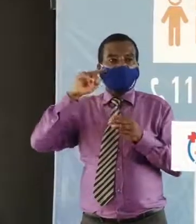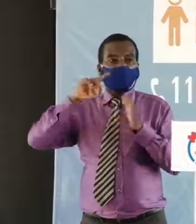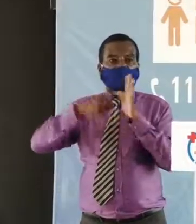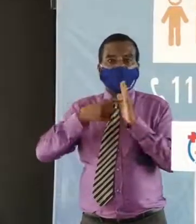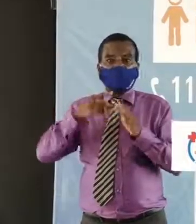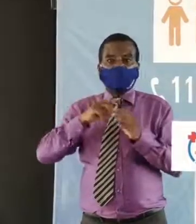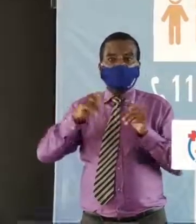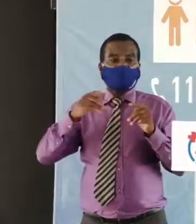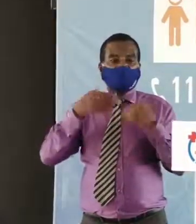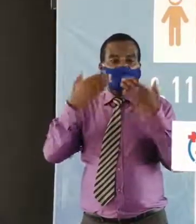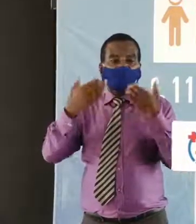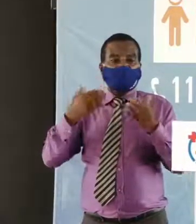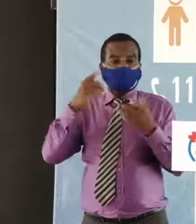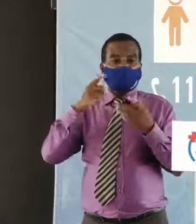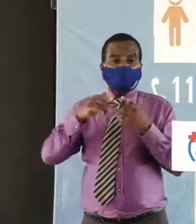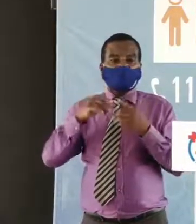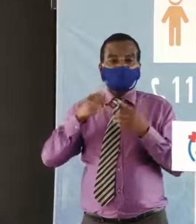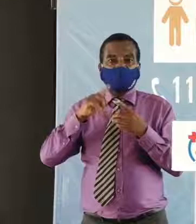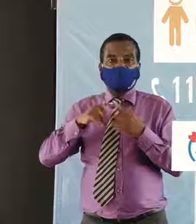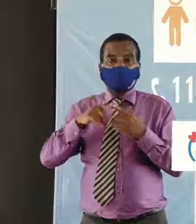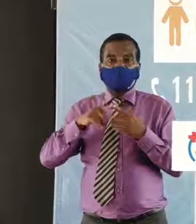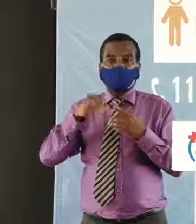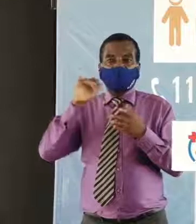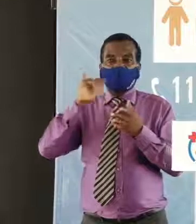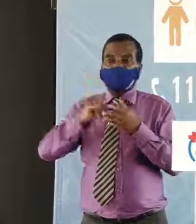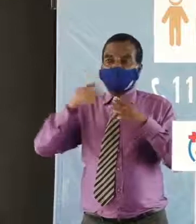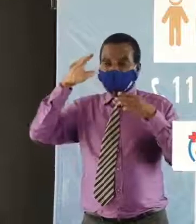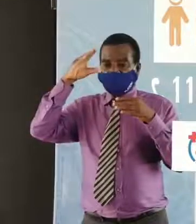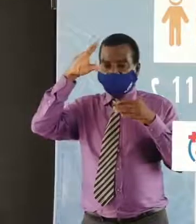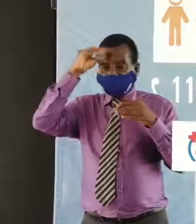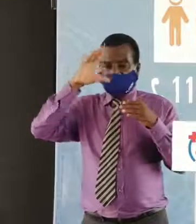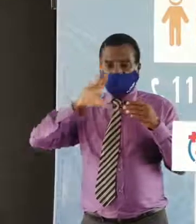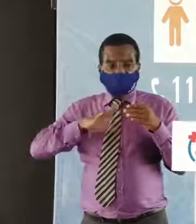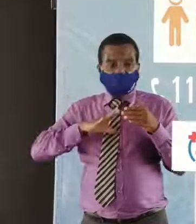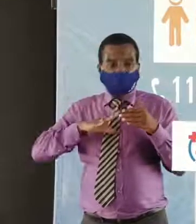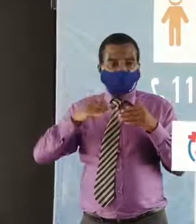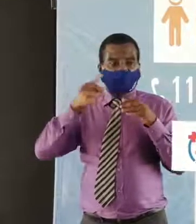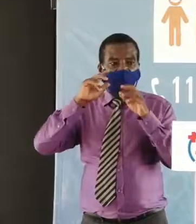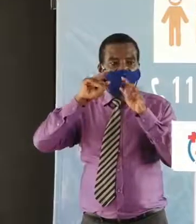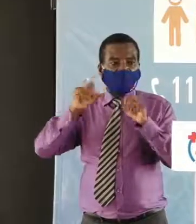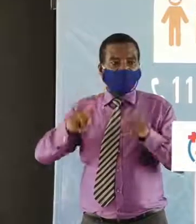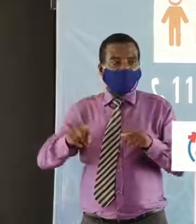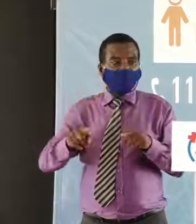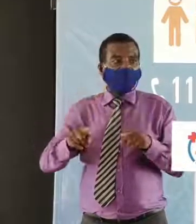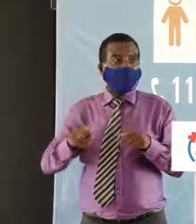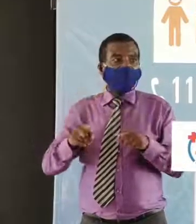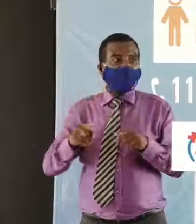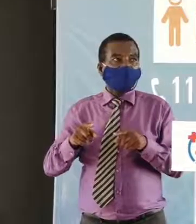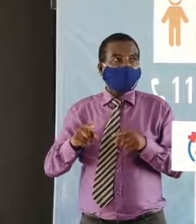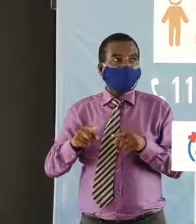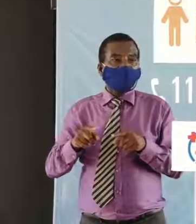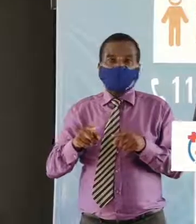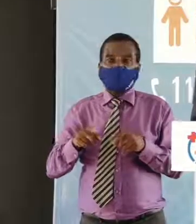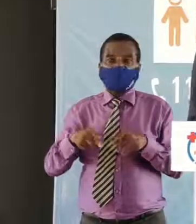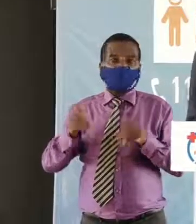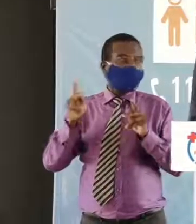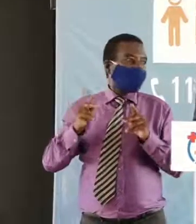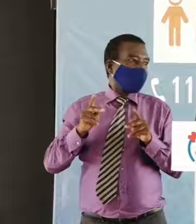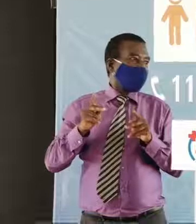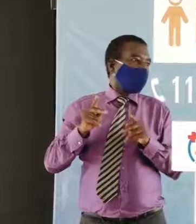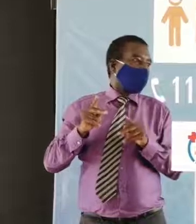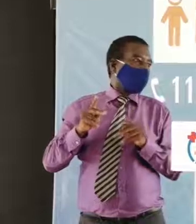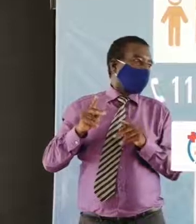c'était très utile merci donc à l'internaute Sisiapen d'avoir posé cette question ce qui a permis donc